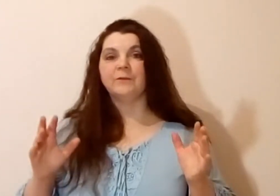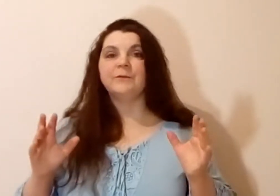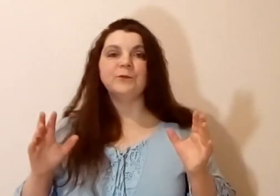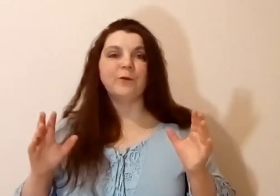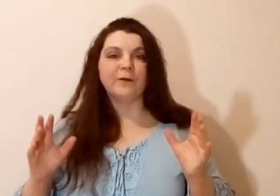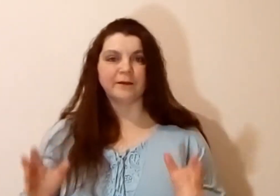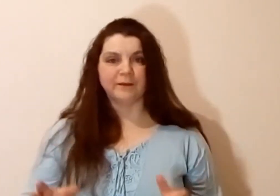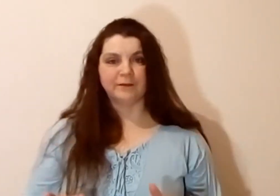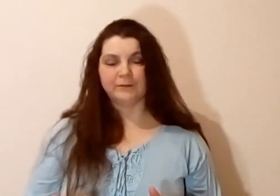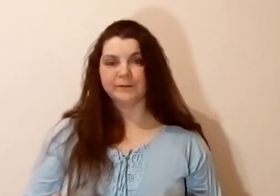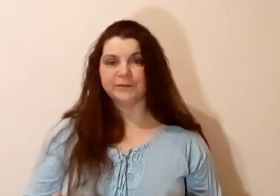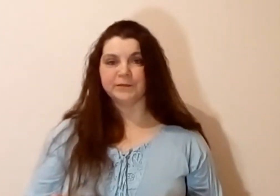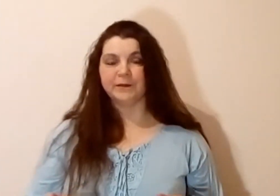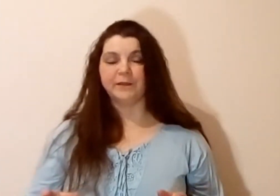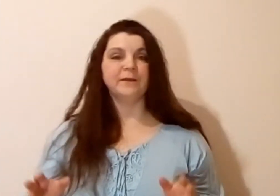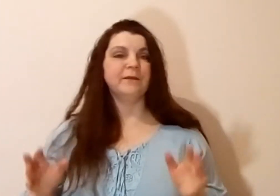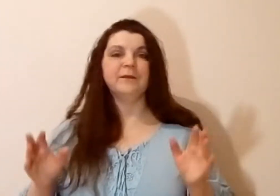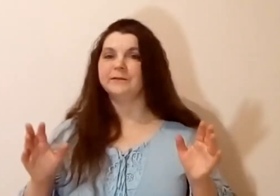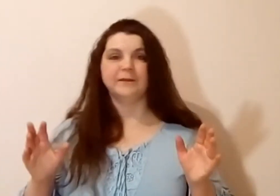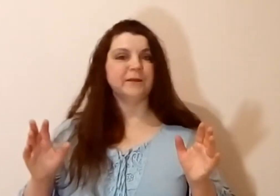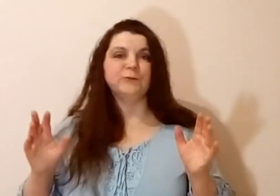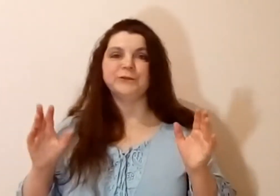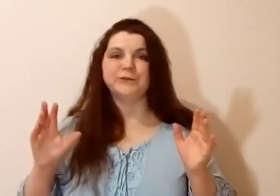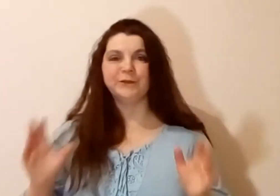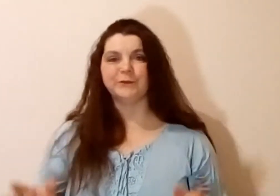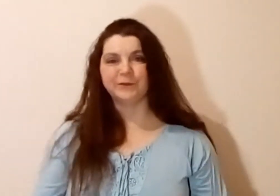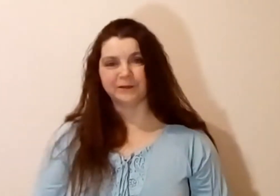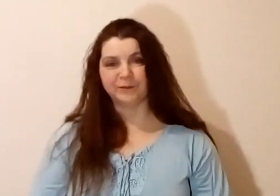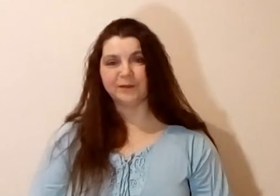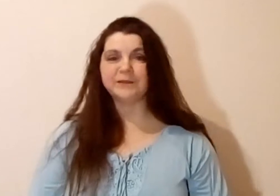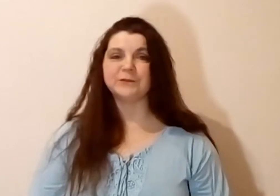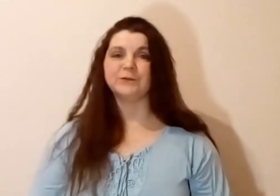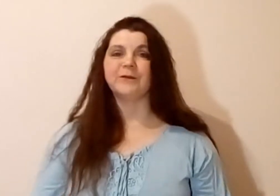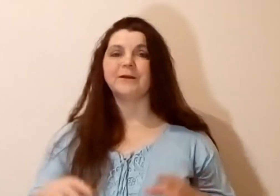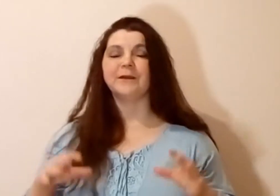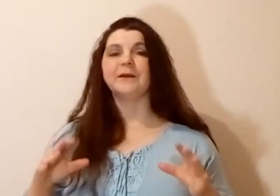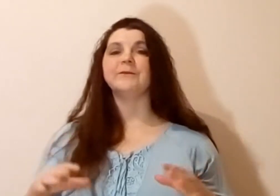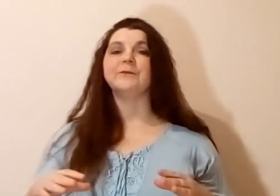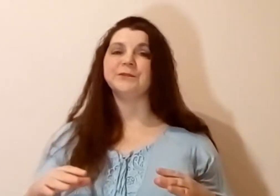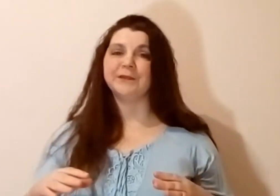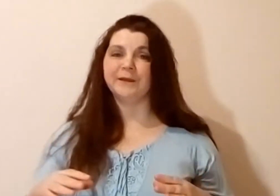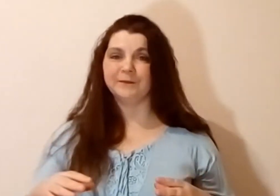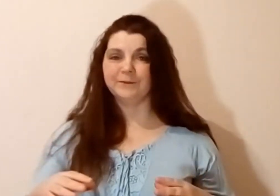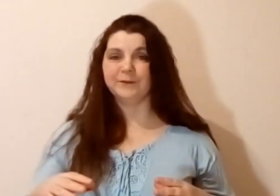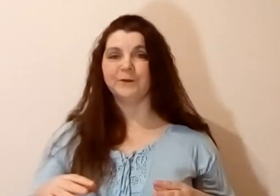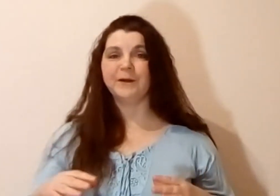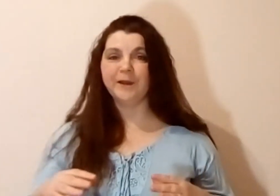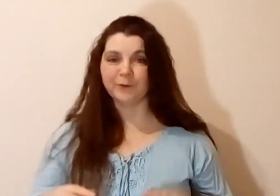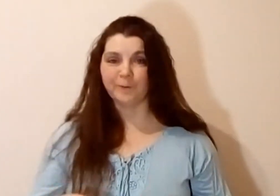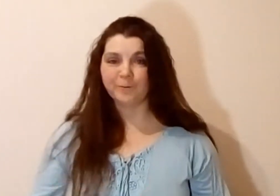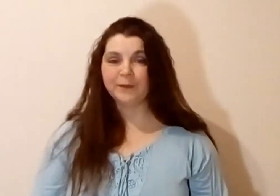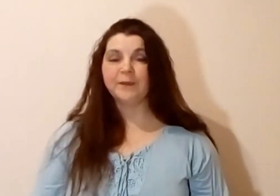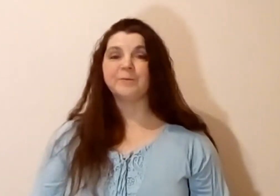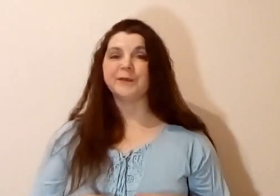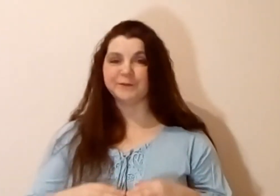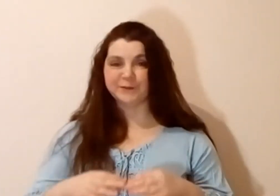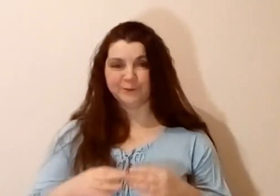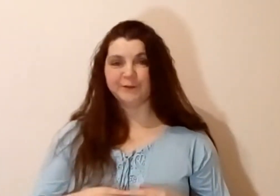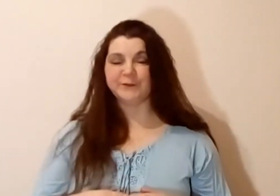вы много раз слышали, и я думаю, что не только от меня, что когда вы включаете видеокамеру, первое, что вы должны